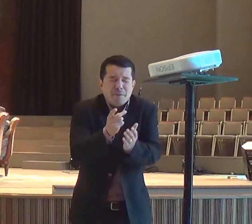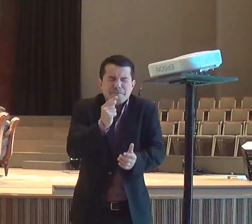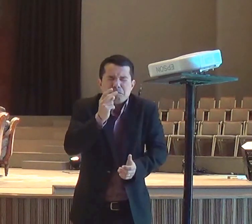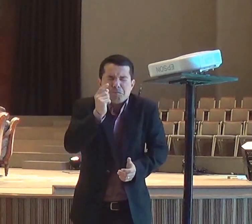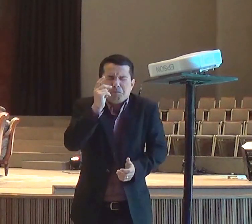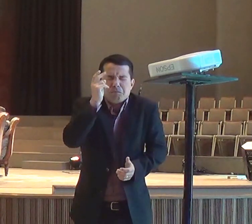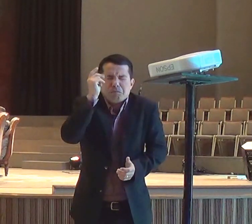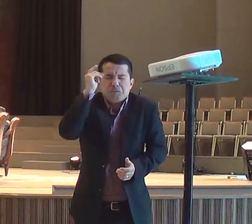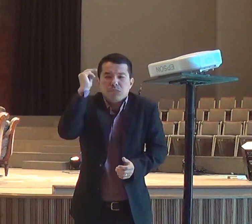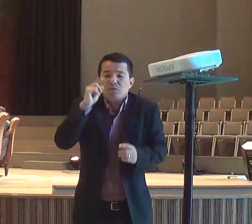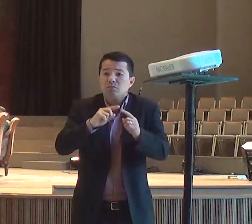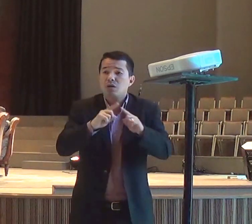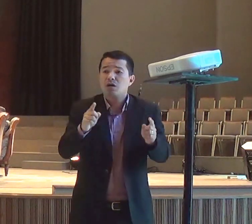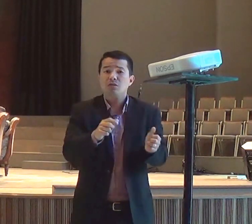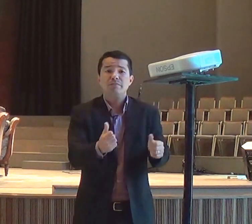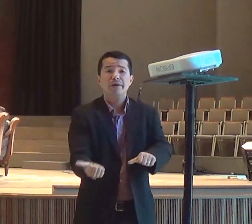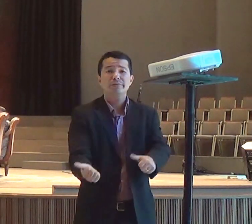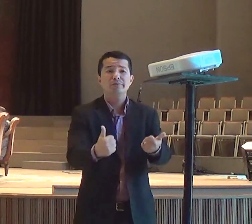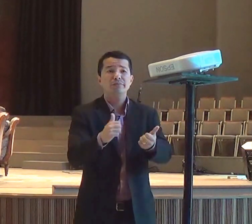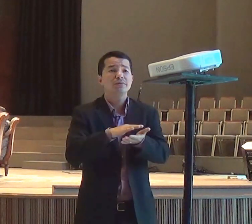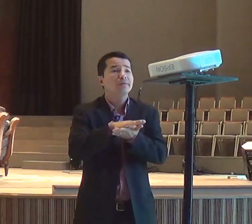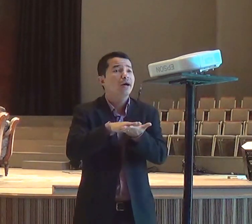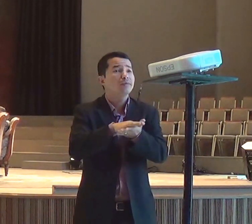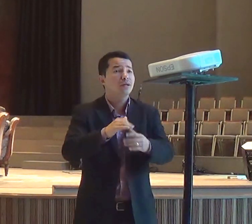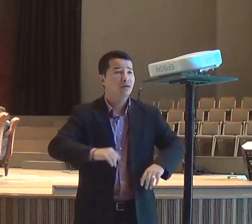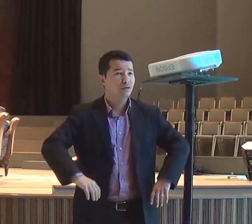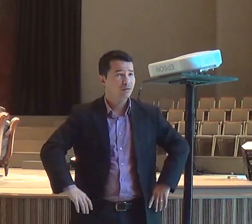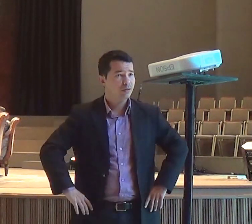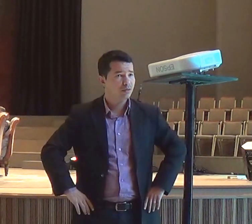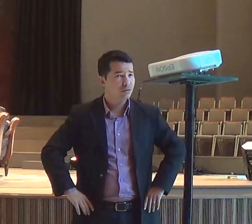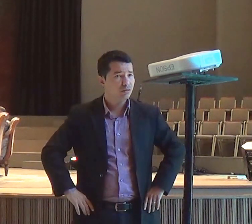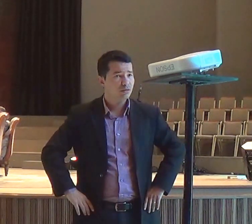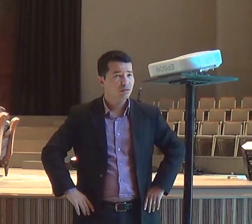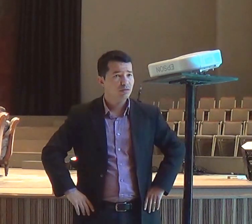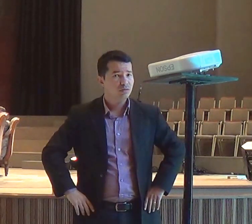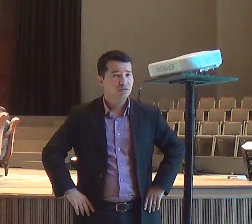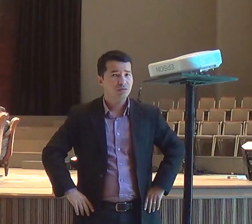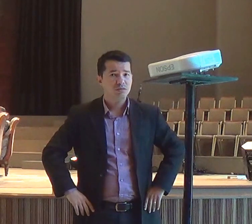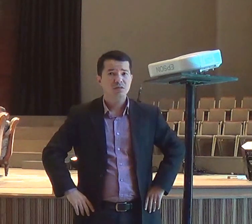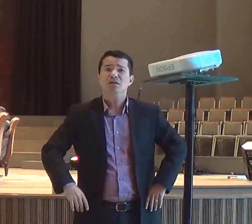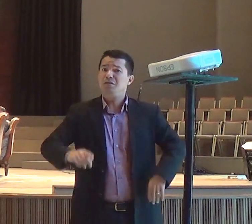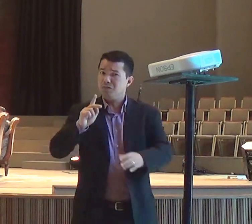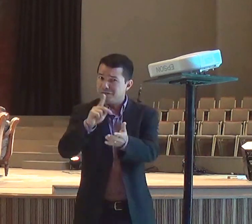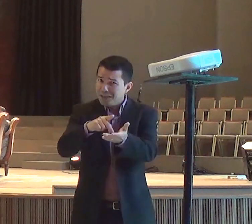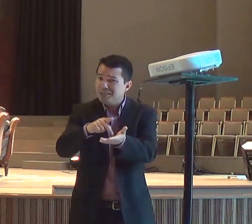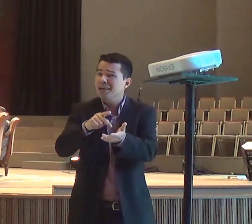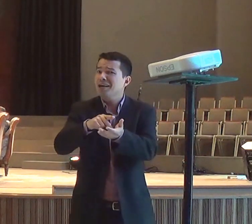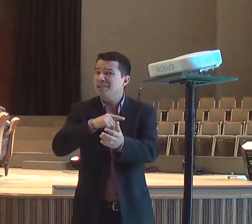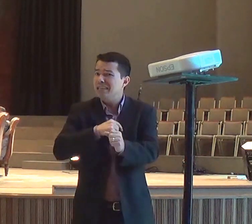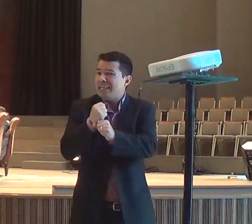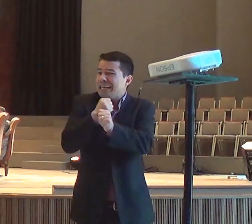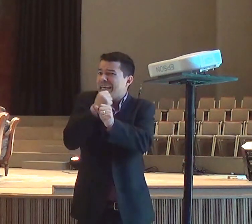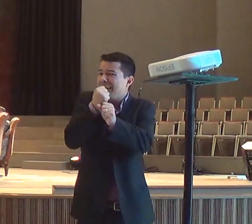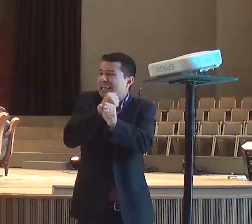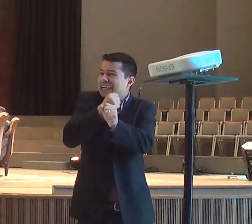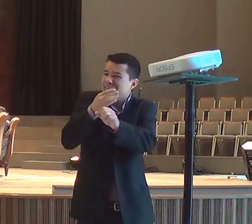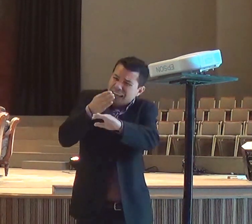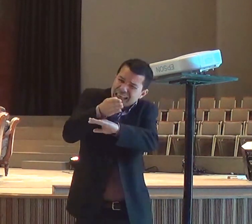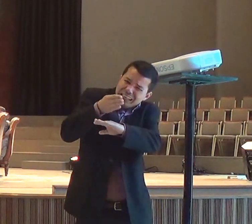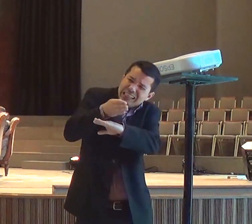o batismo, porque não sabe, o os outros, vão pensar de você, queridos, querido, você tem que, tem que pensar, no